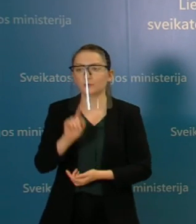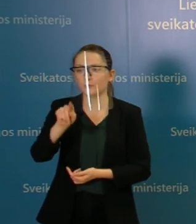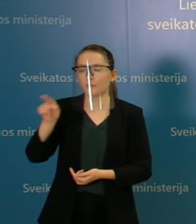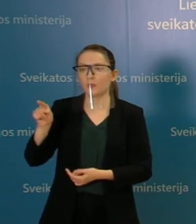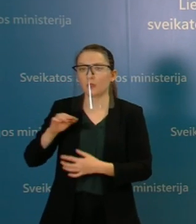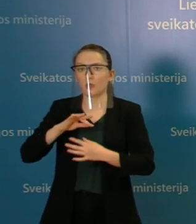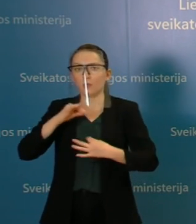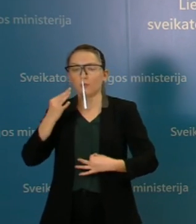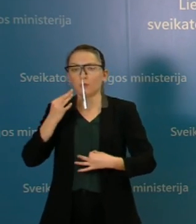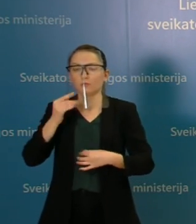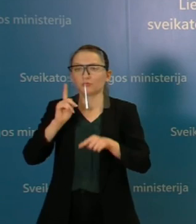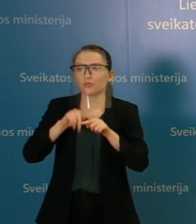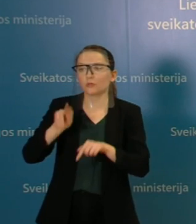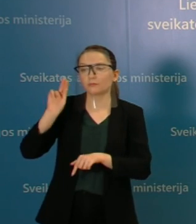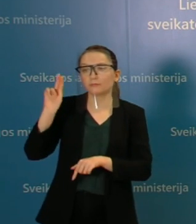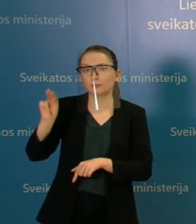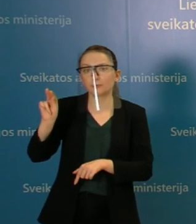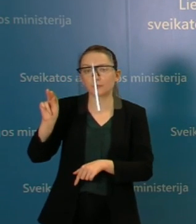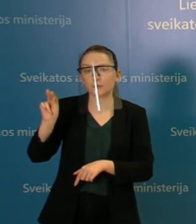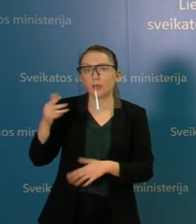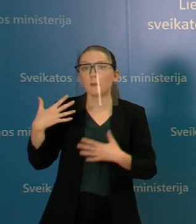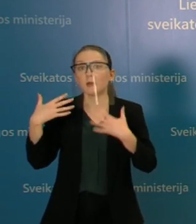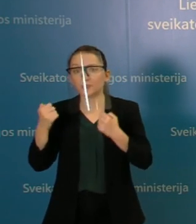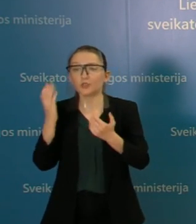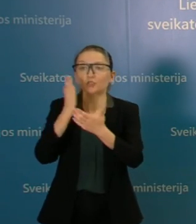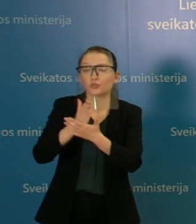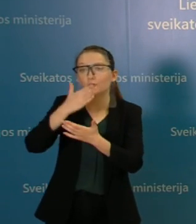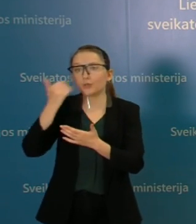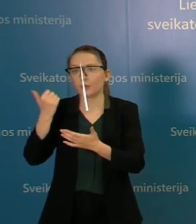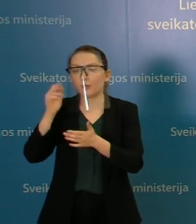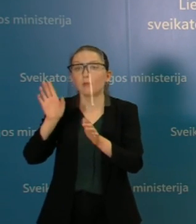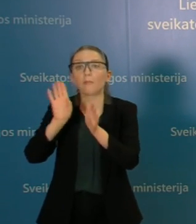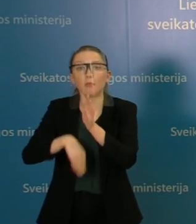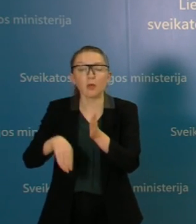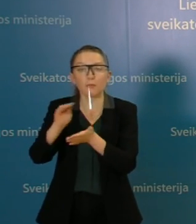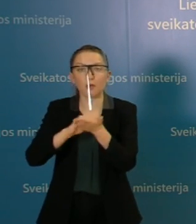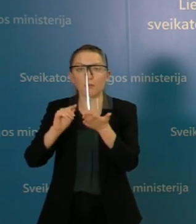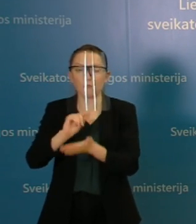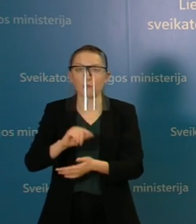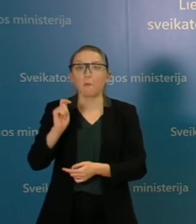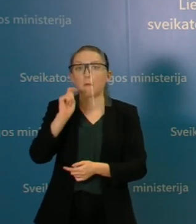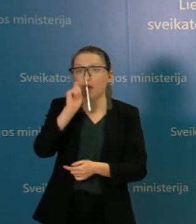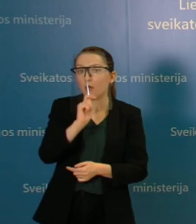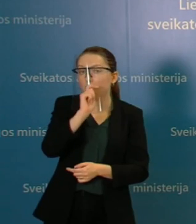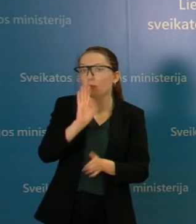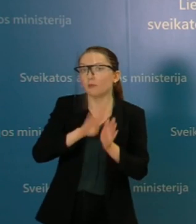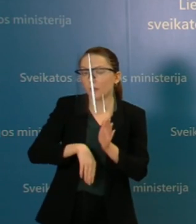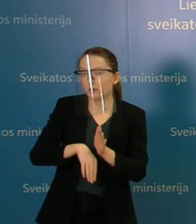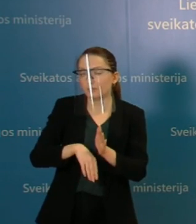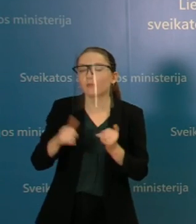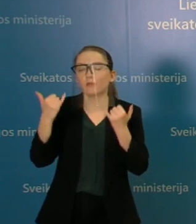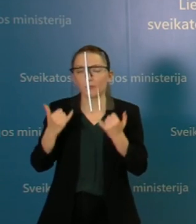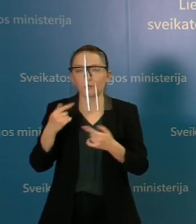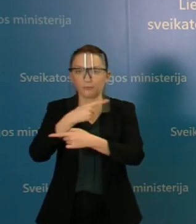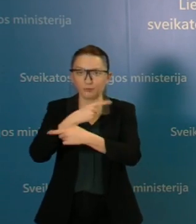bijoma konstatuoti pasveikimą, netlikus pakartotino pagar testo. Tai kaip tik šiandien